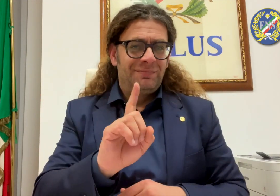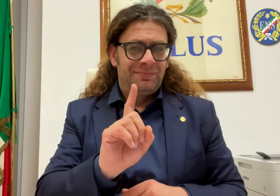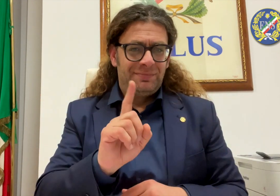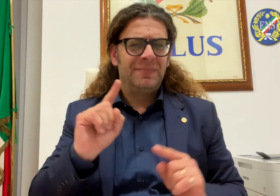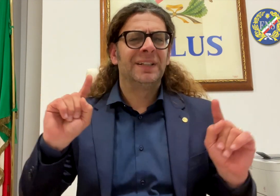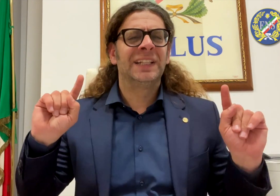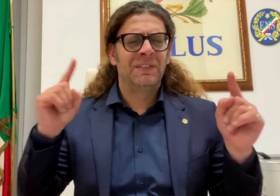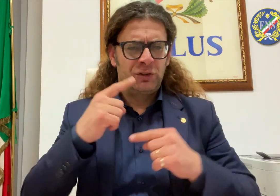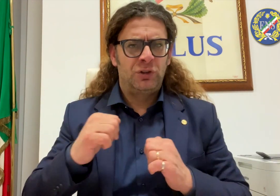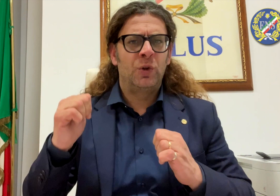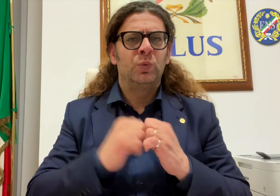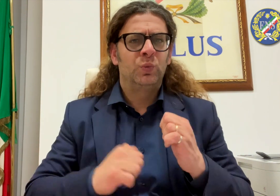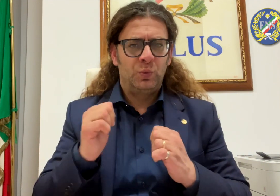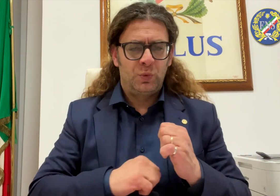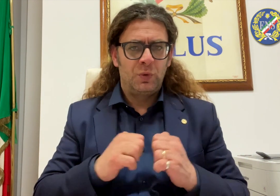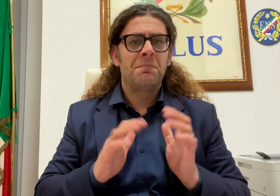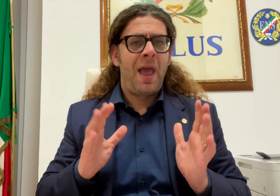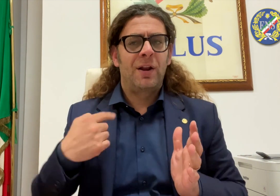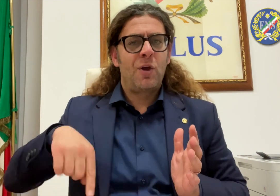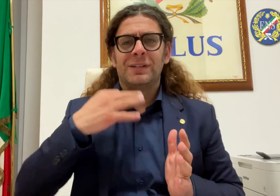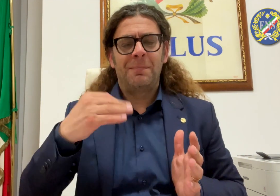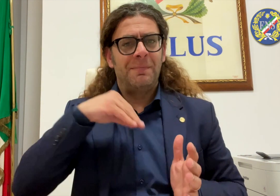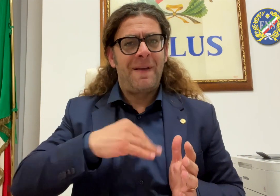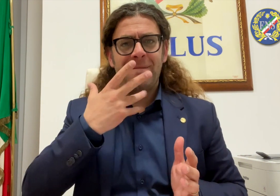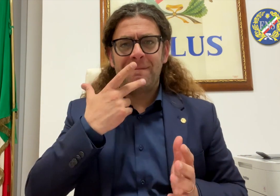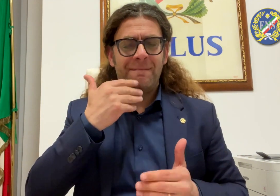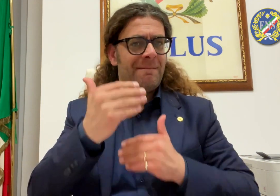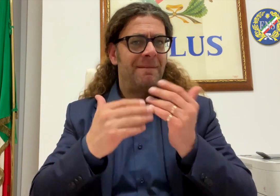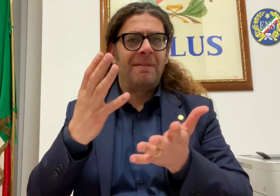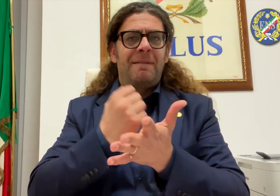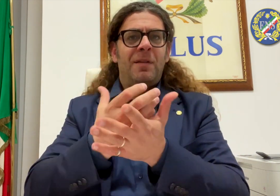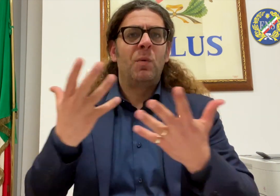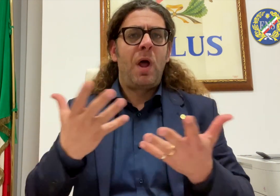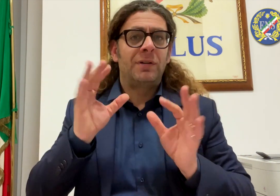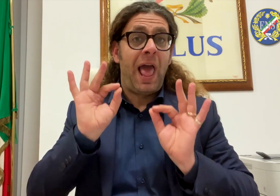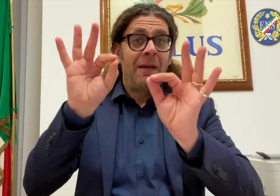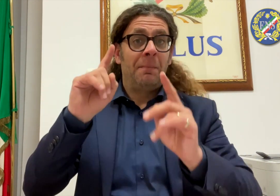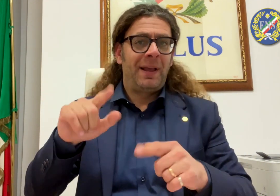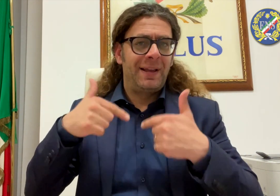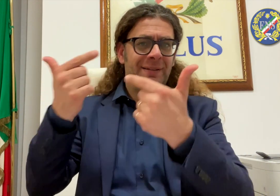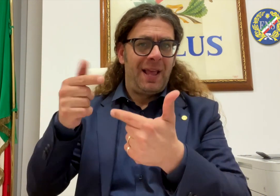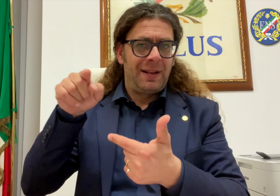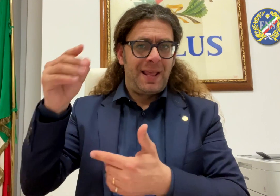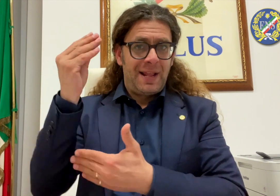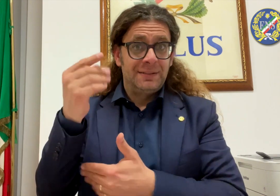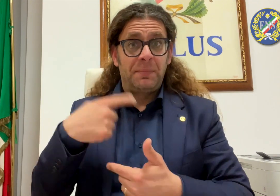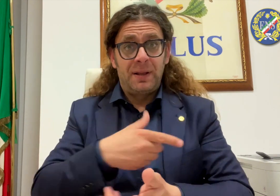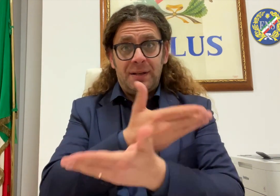Non è stato certamente semplice, al contrario, è stato complicato, arduo. Nonostante questo, il Consiglio Direttivo è sempre stato